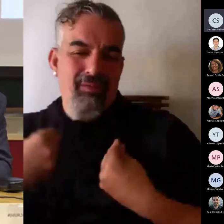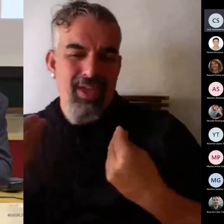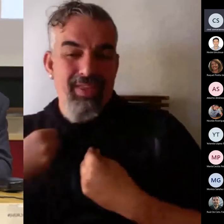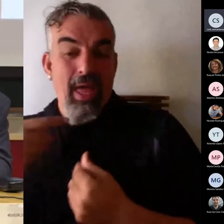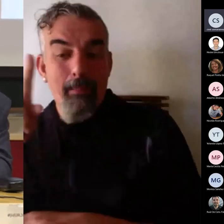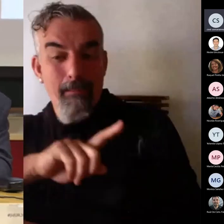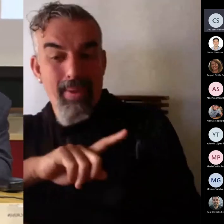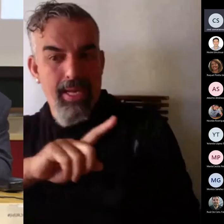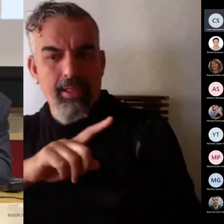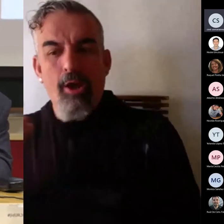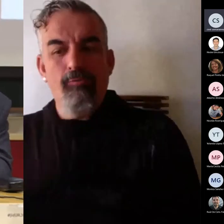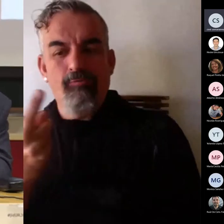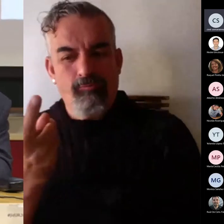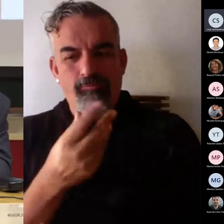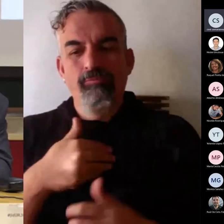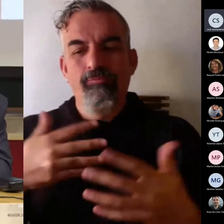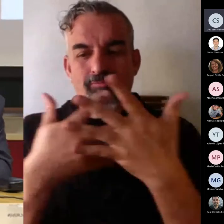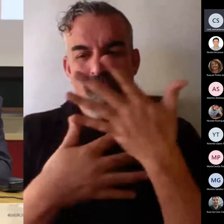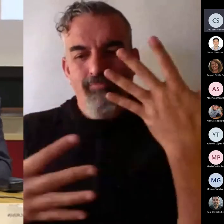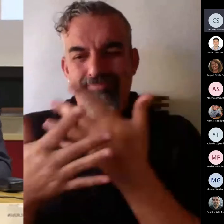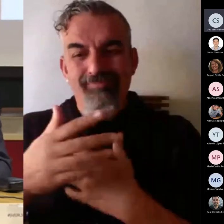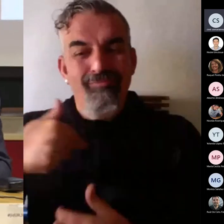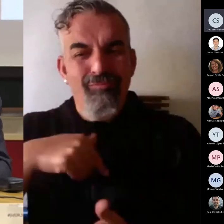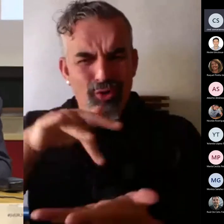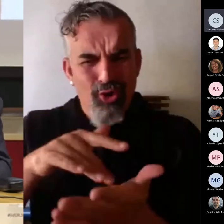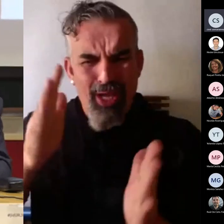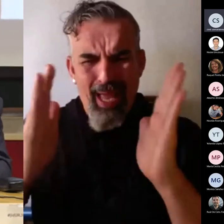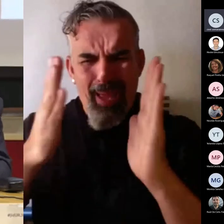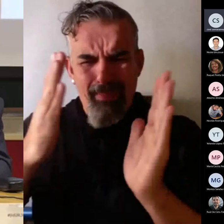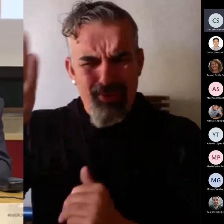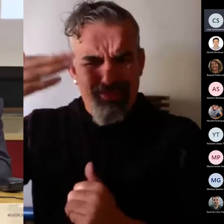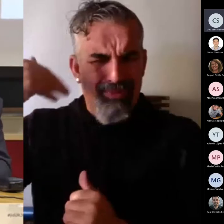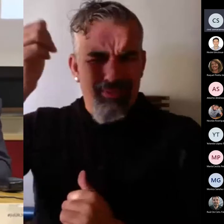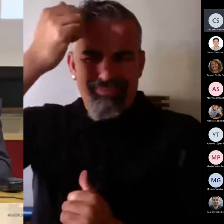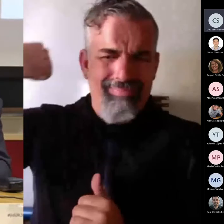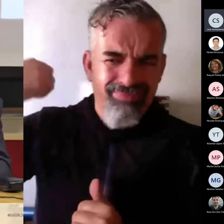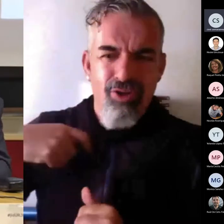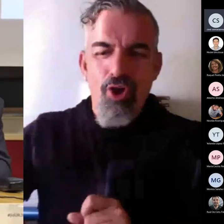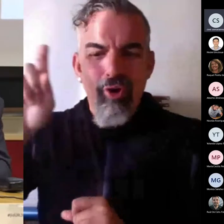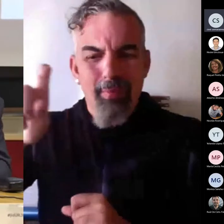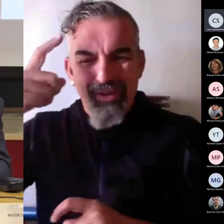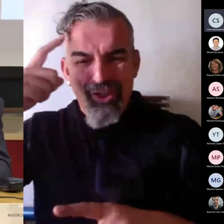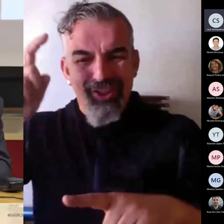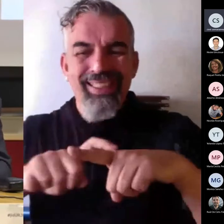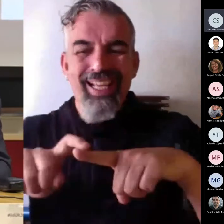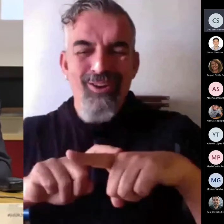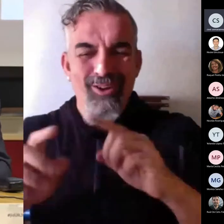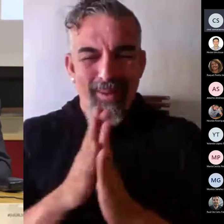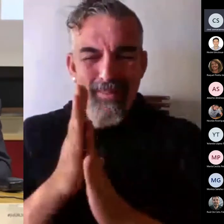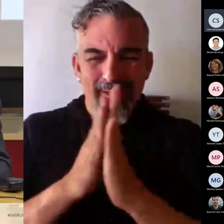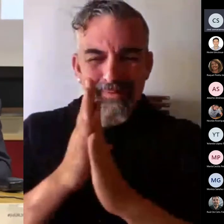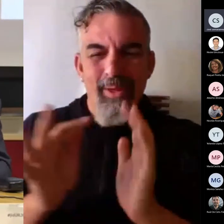Yo soy desde el pleistoceno medio profesor de psicología de la motivación y la emoción.